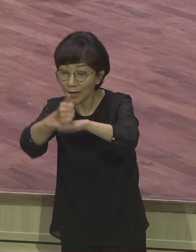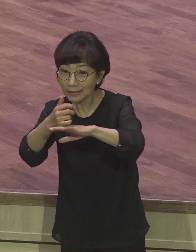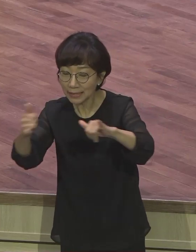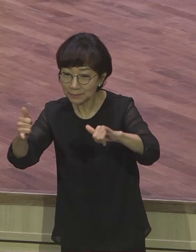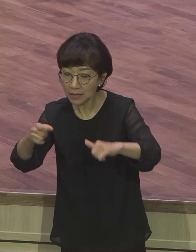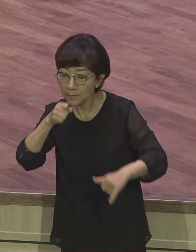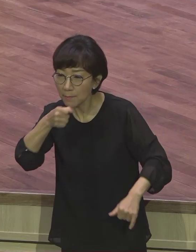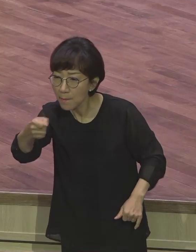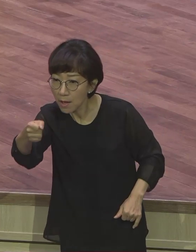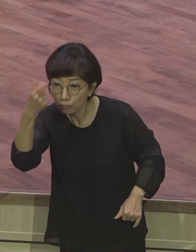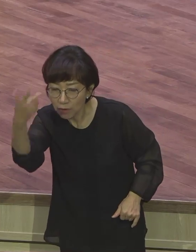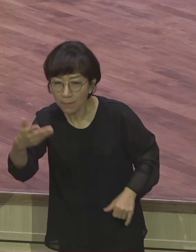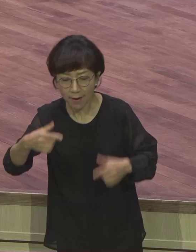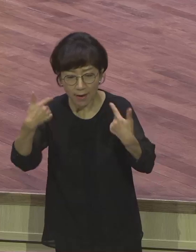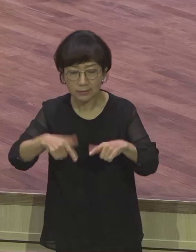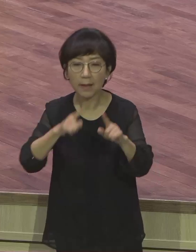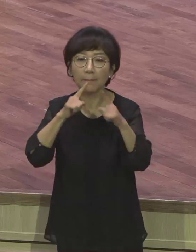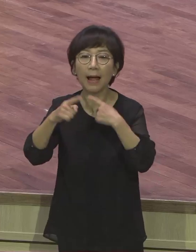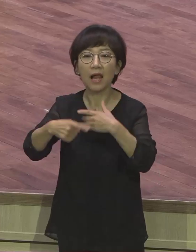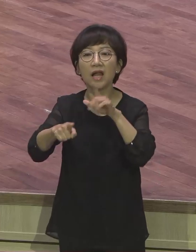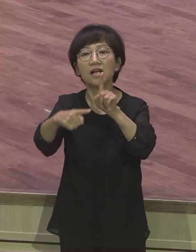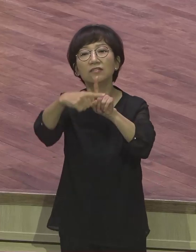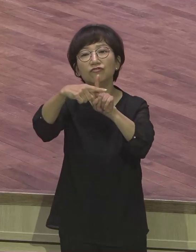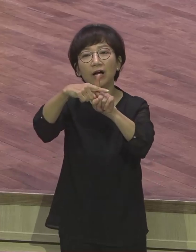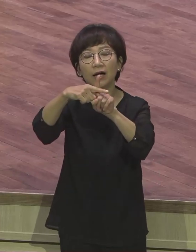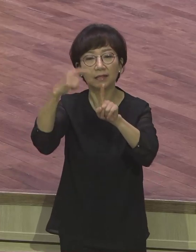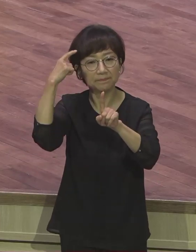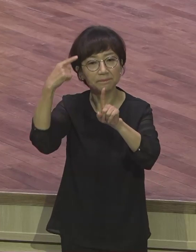긍정적으로. 힘든 것도 긍정적으로 바라고. 아이고 별거 아니야.